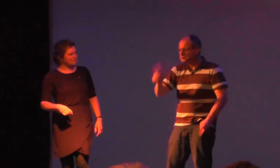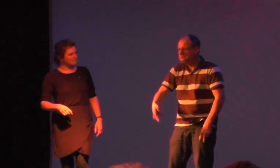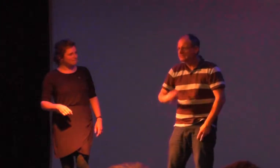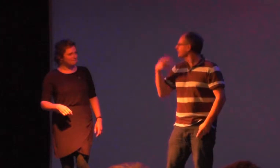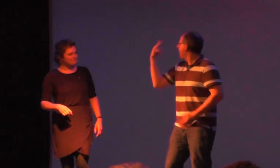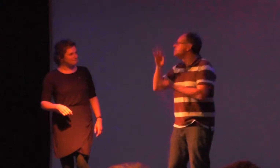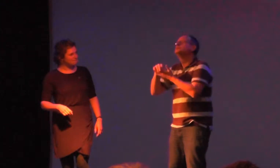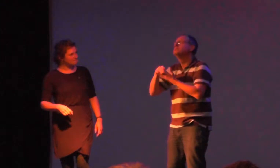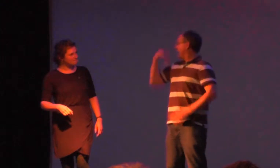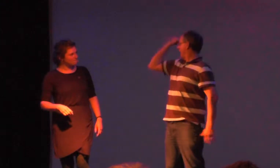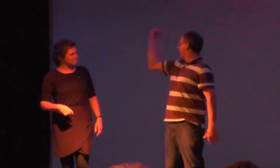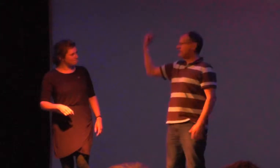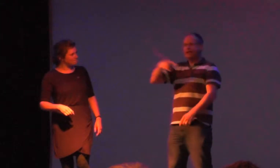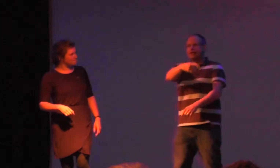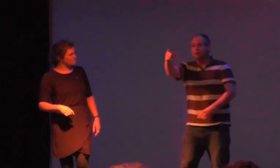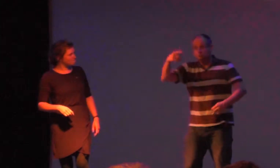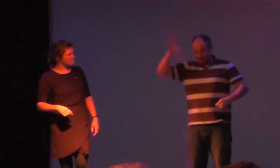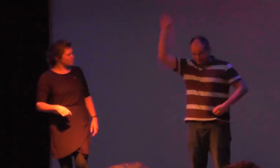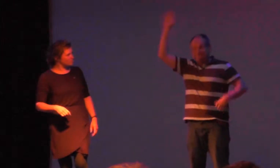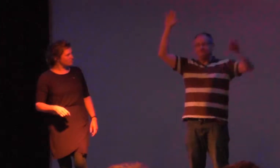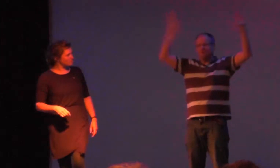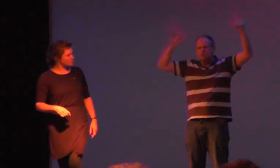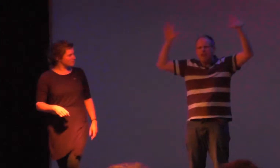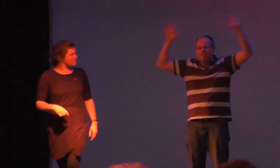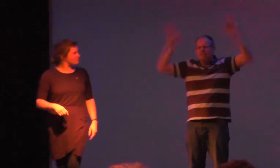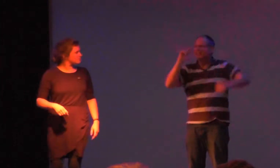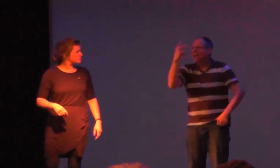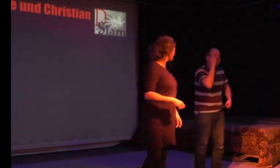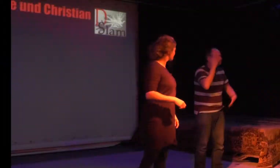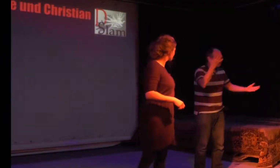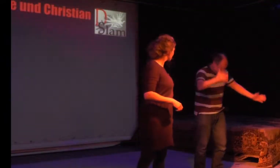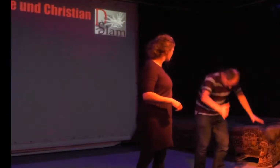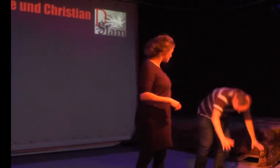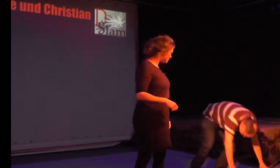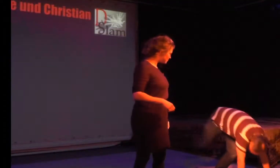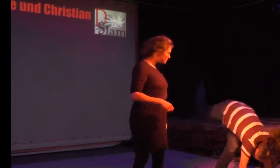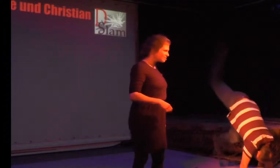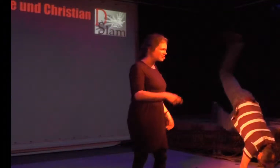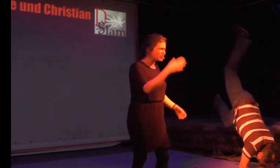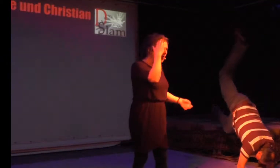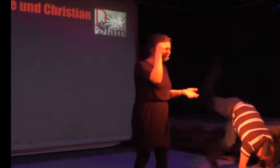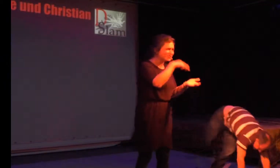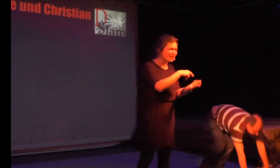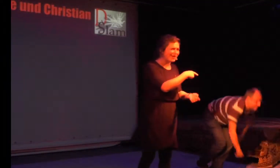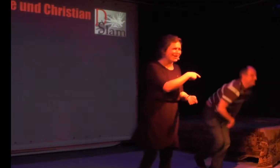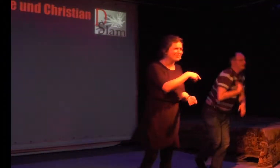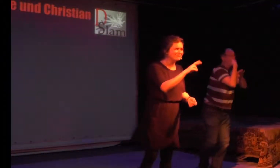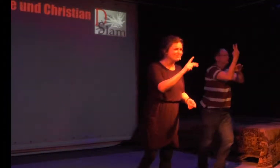Punkte, wenn man mehr als zwei Punkte vergeben möchte. Ich habe eine Idee, wem zwei Hände nicht reichen, wer den dritten Punkt vergeben hat, macht einfach seinen